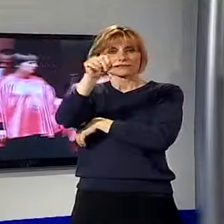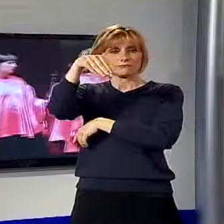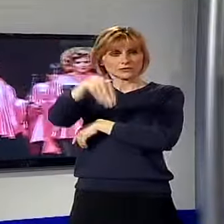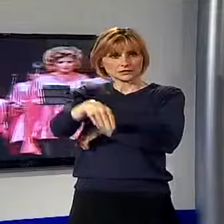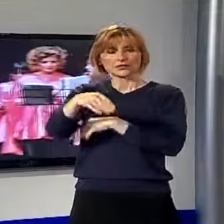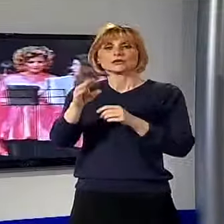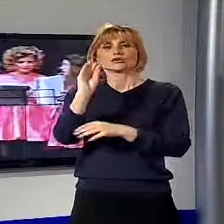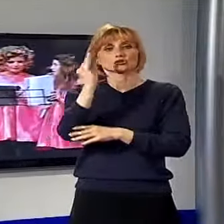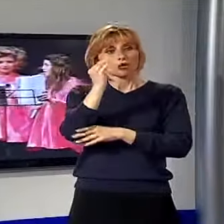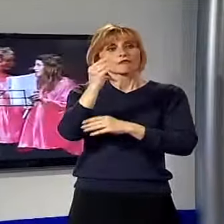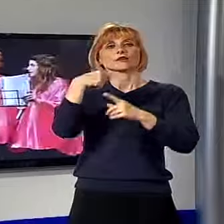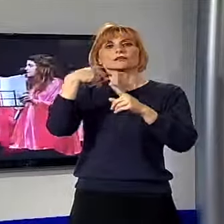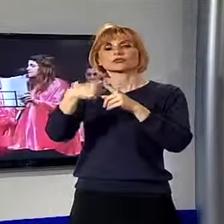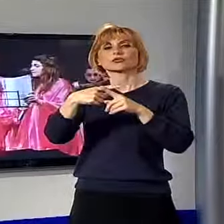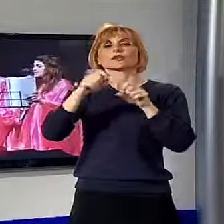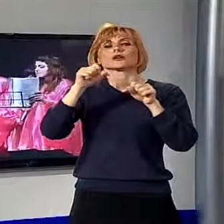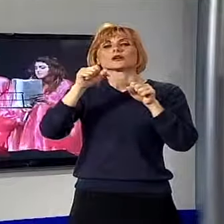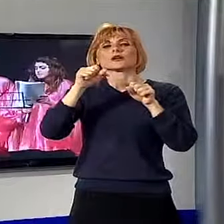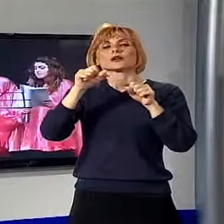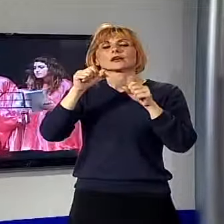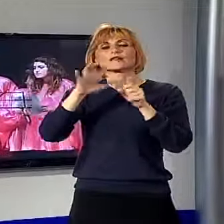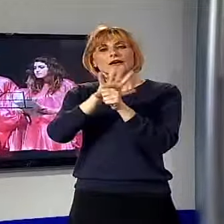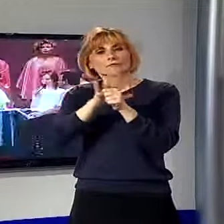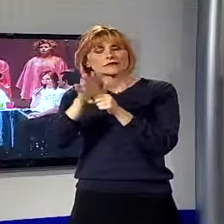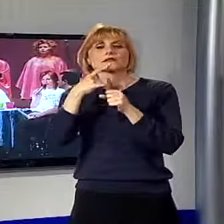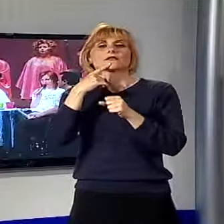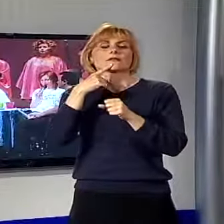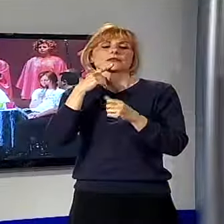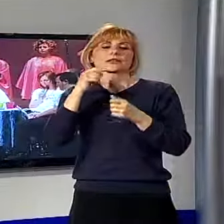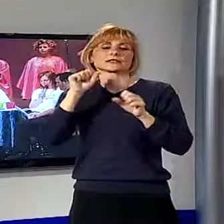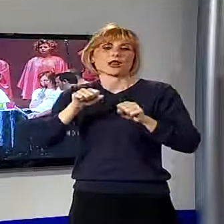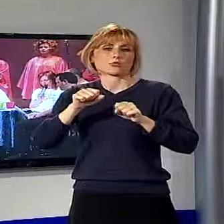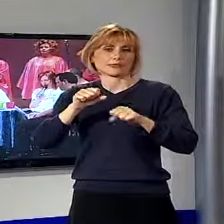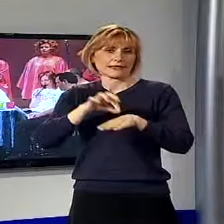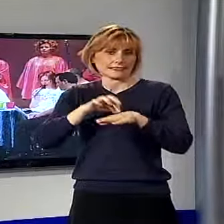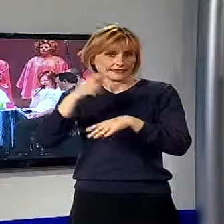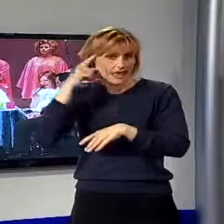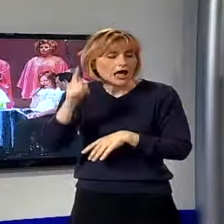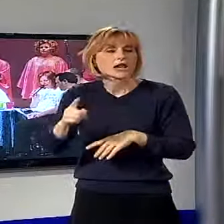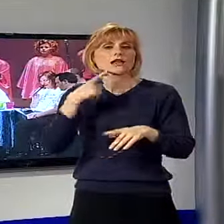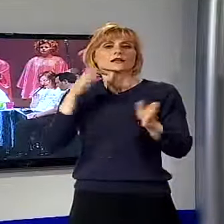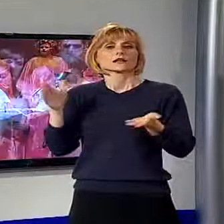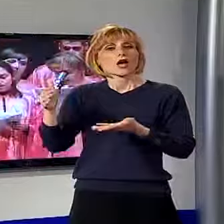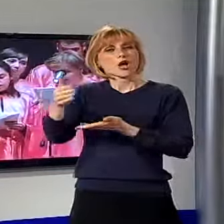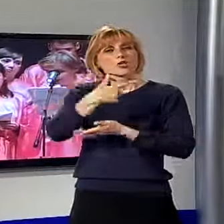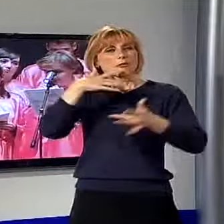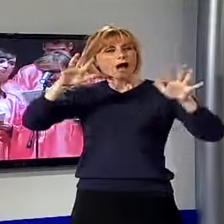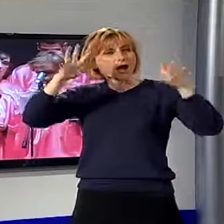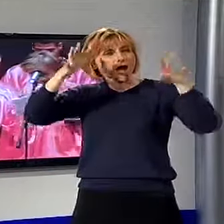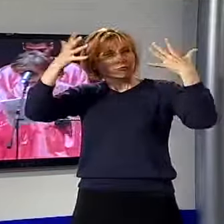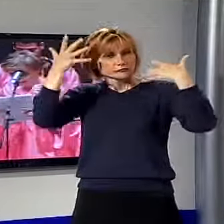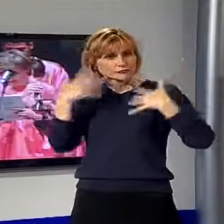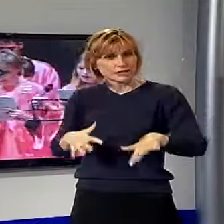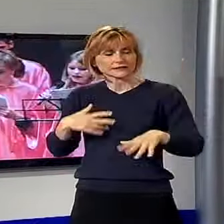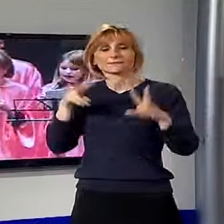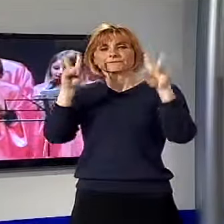'associazione Famiglia e Salute Mentale hanno festeggiato così un anno di attività insieme, raccogliendo tantissimi applausi. Il